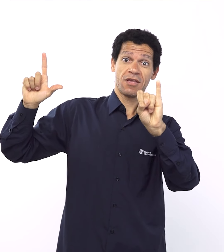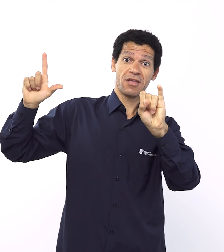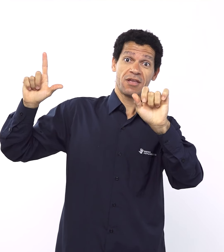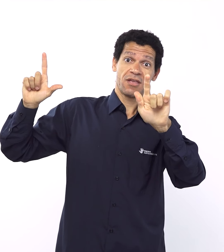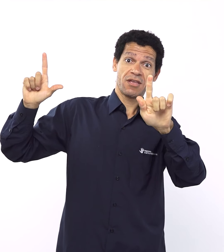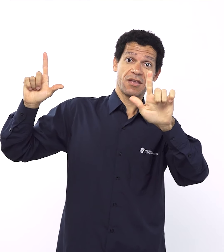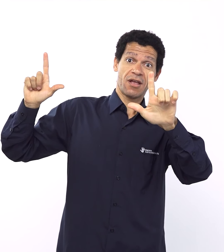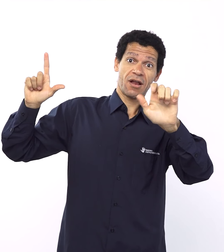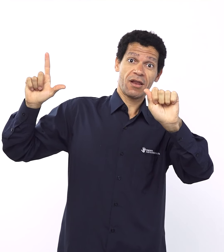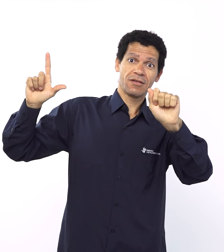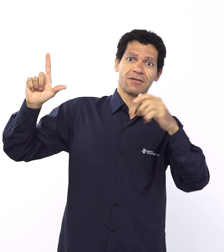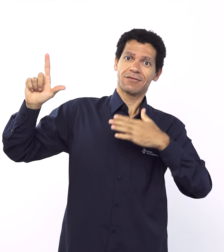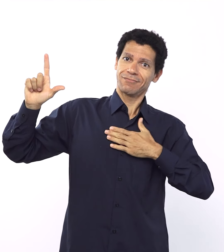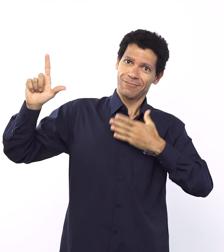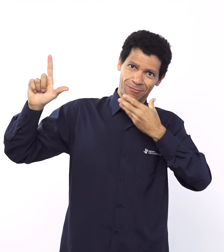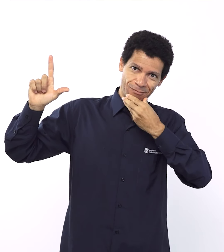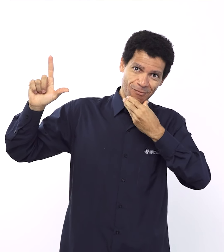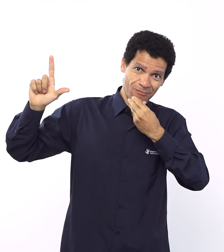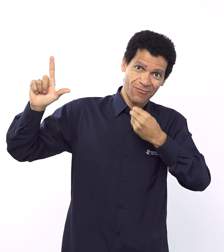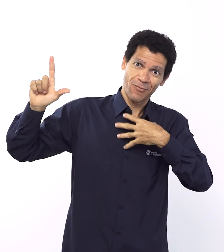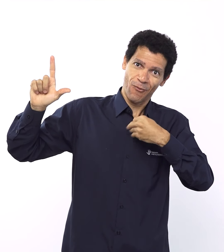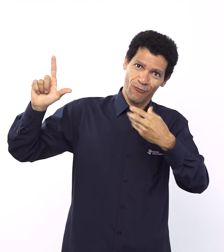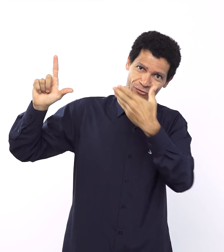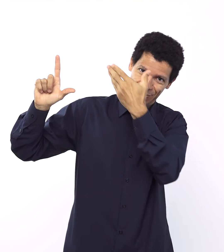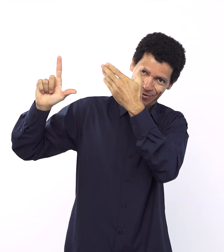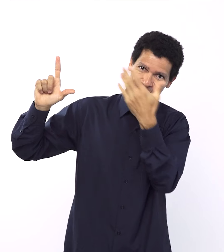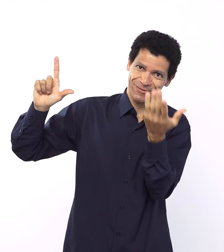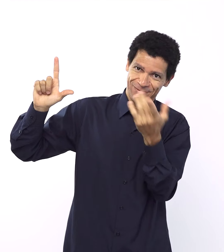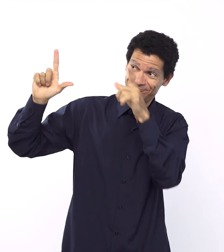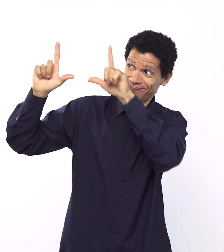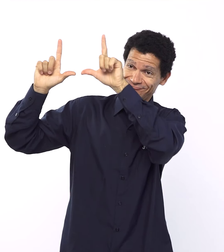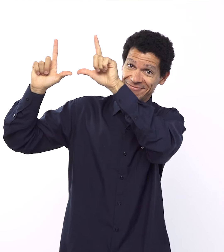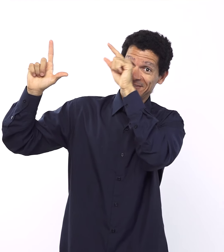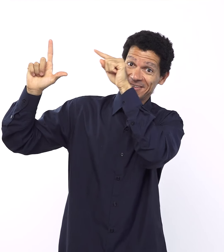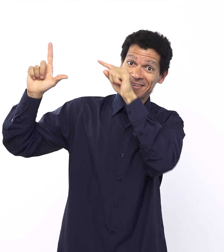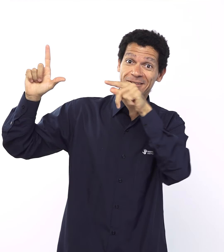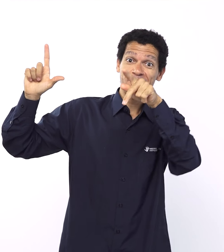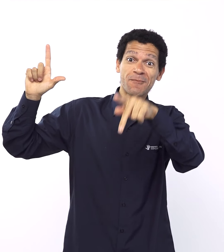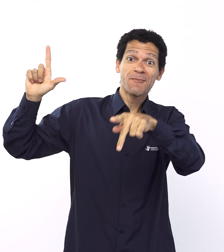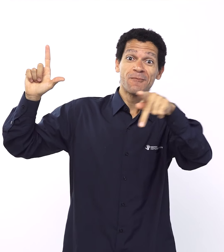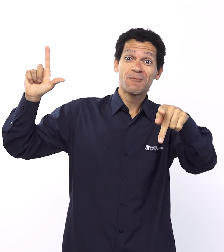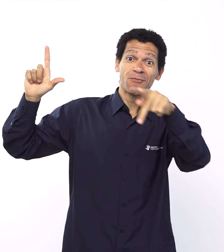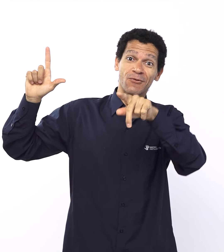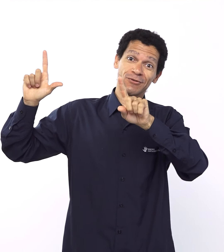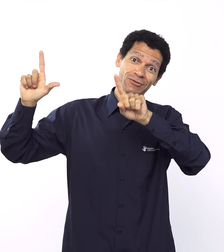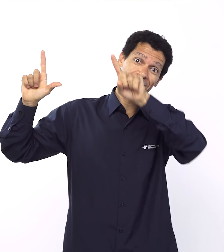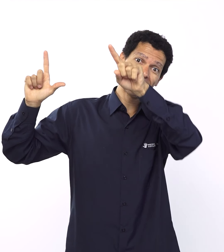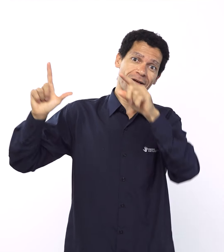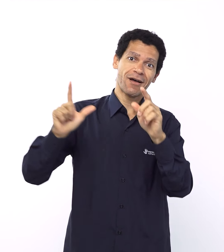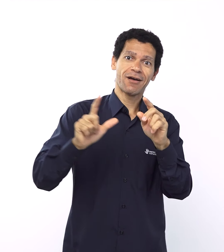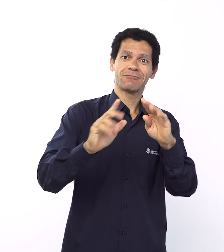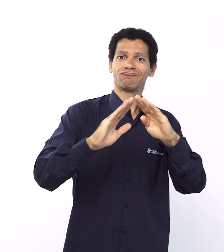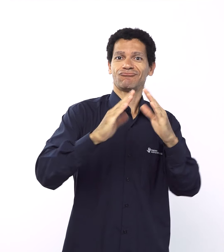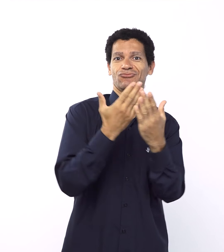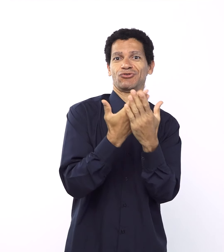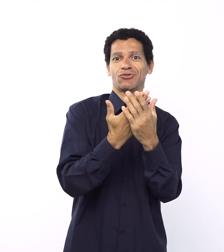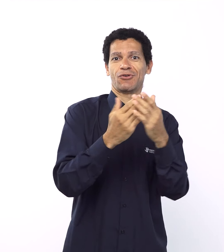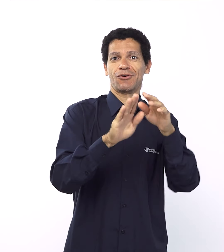Depois a gente tem... O Lucas, ele é professor no NASP, professor de teologia lá. O Luciano,